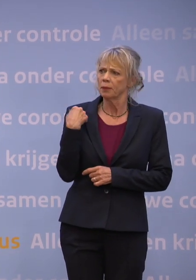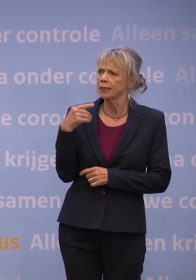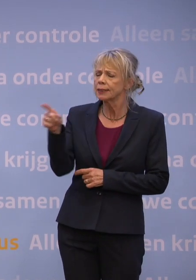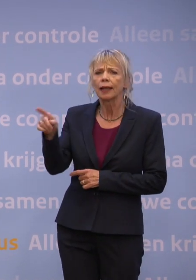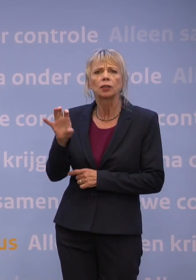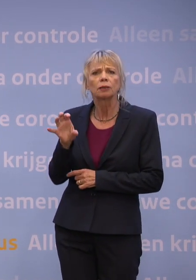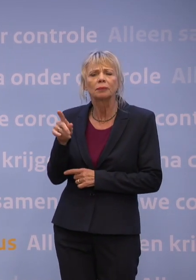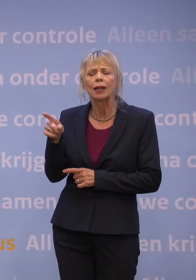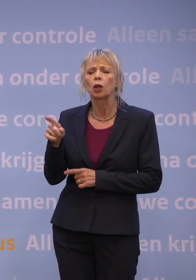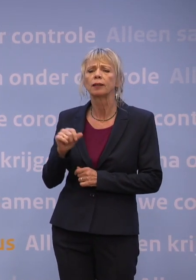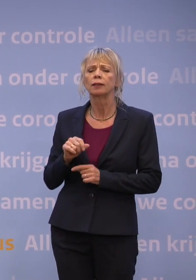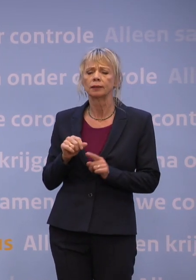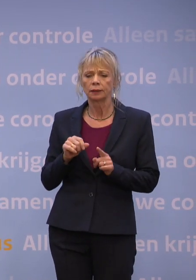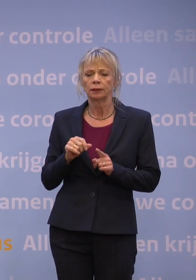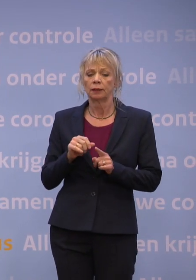vanaf 26 juni.